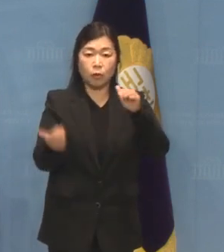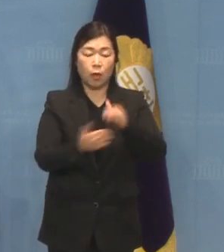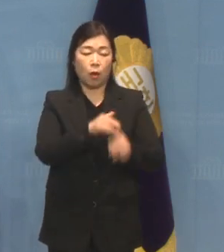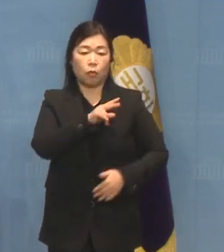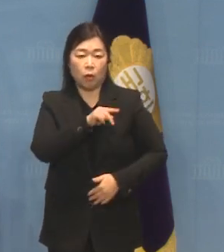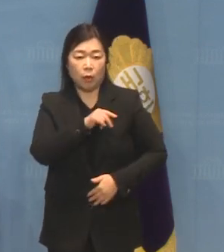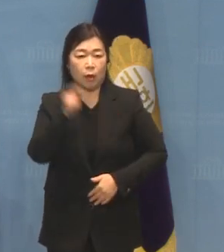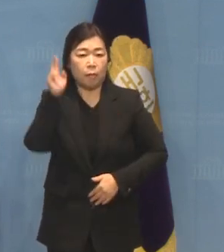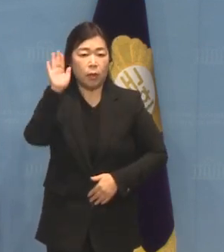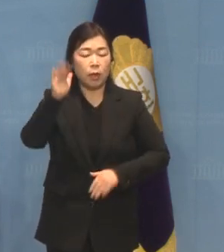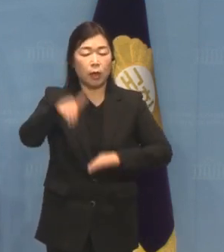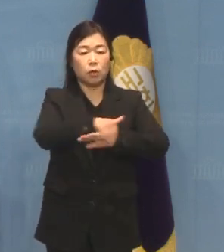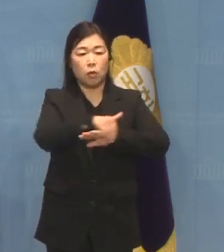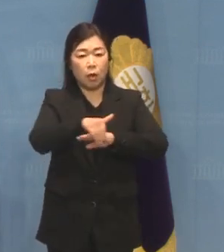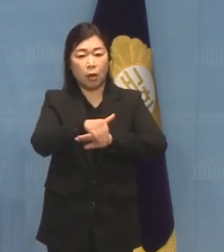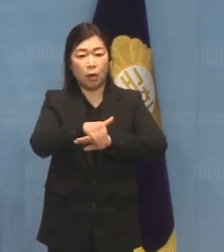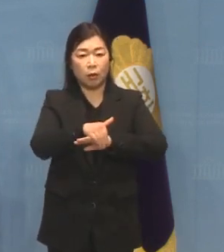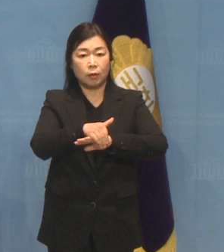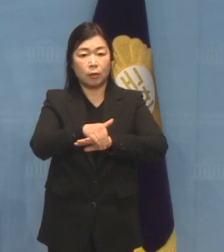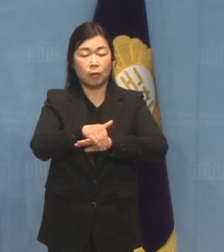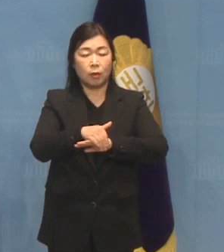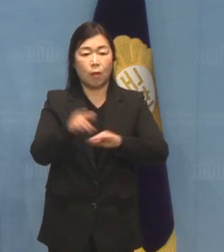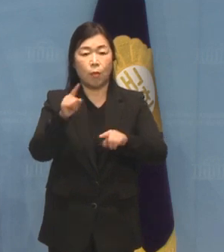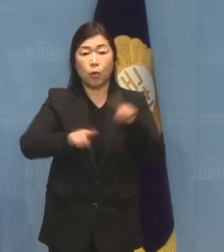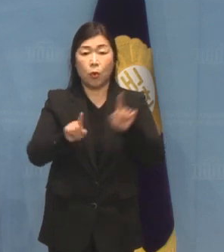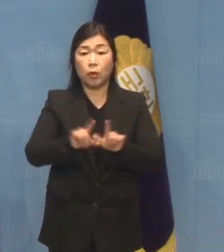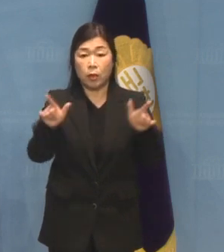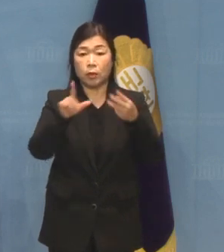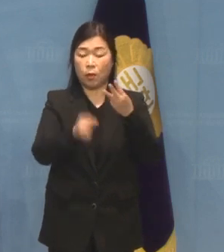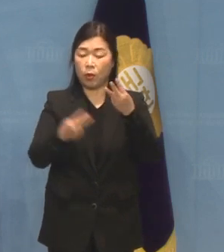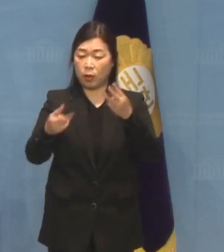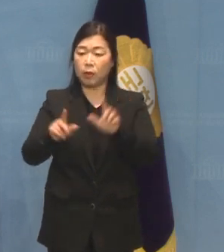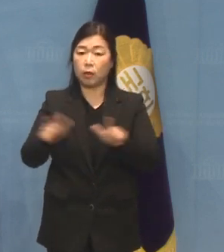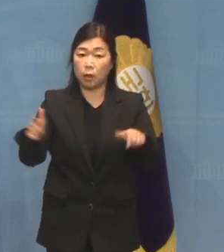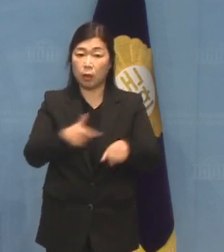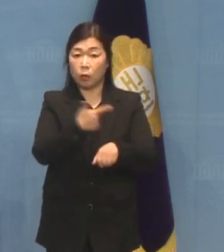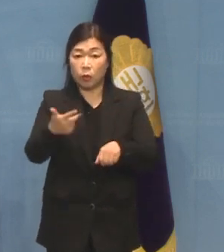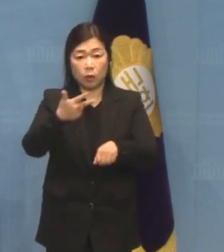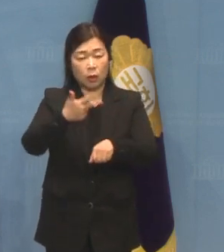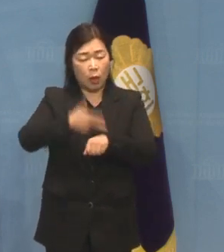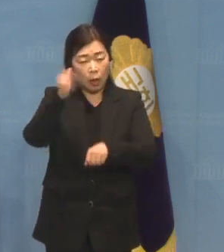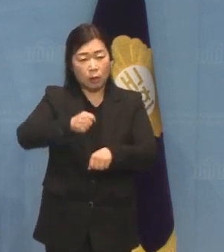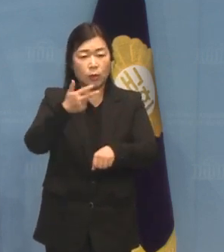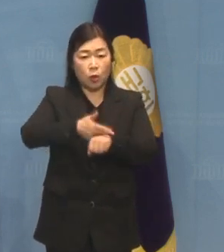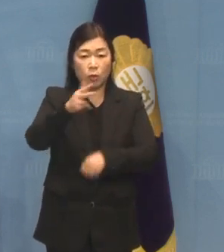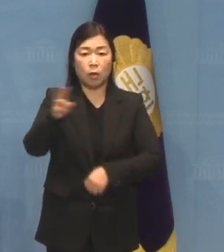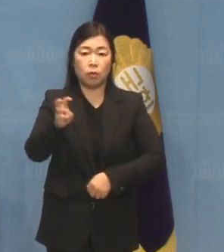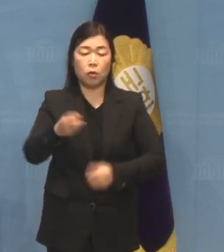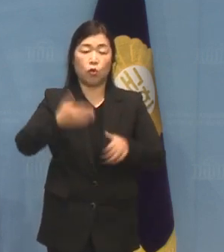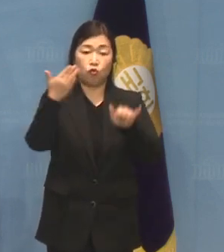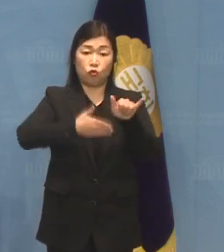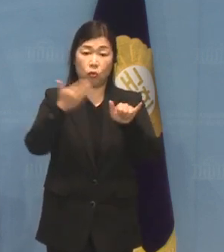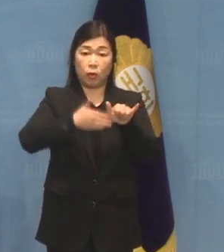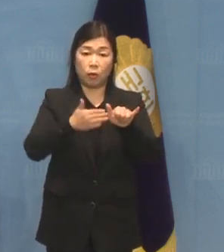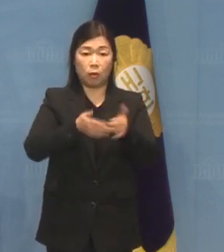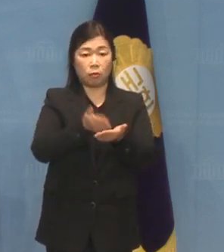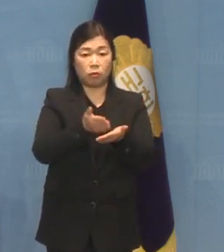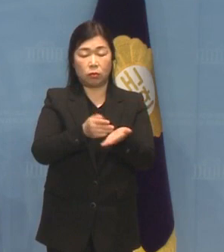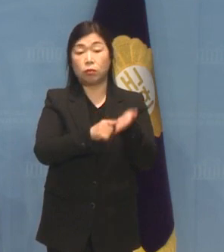미래전략과정 제3강의 목요일 3월 2일 오전 7시 30분 유튜브 채널로